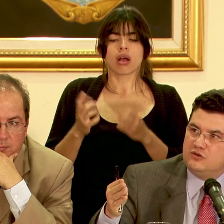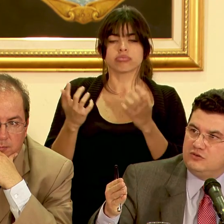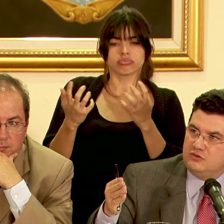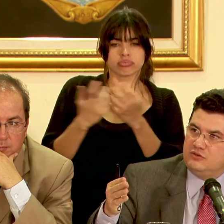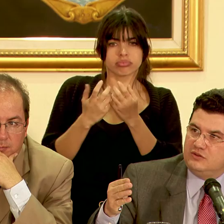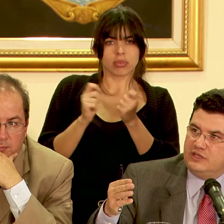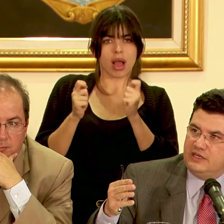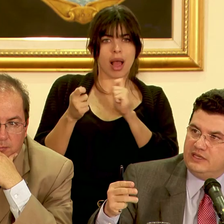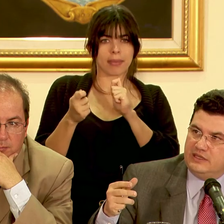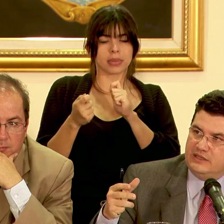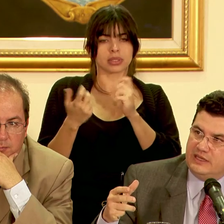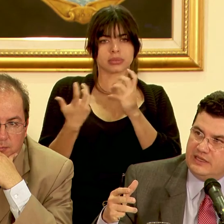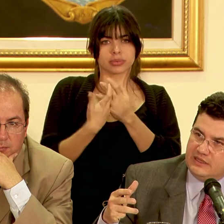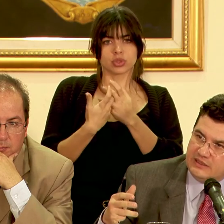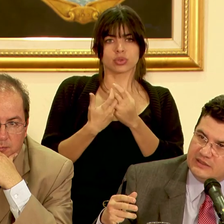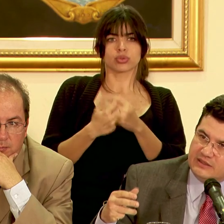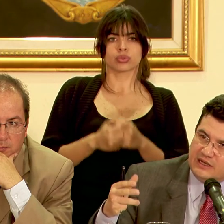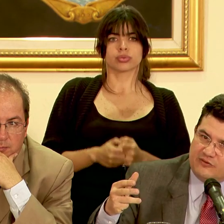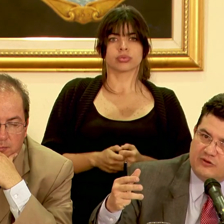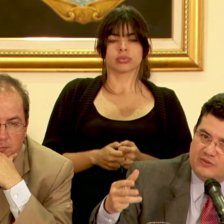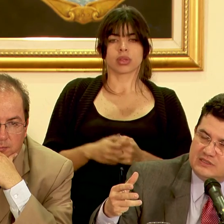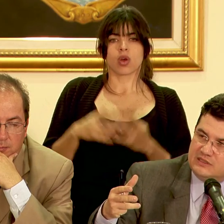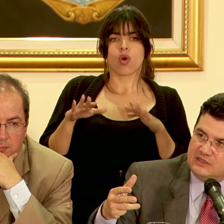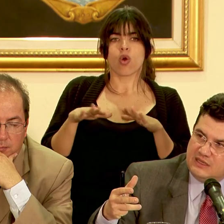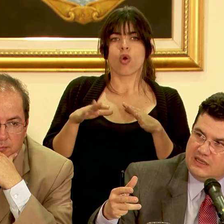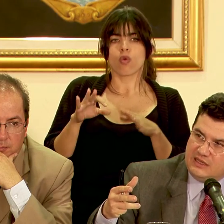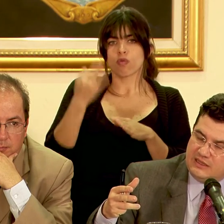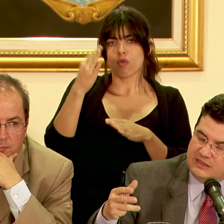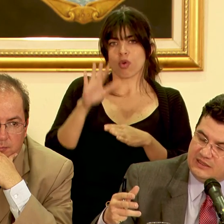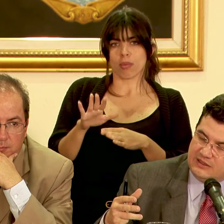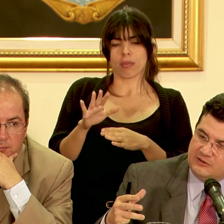adecuación de las formas